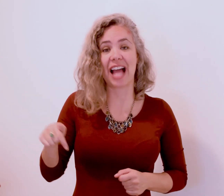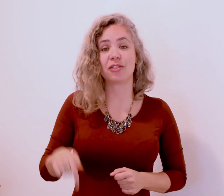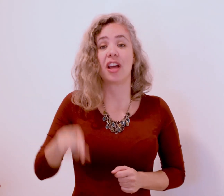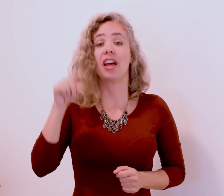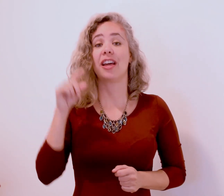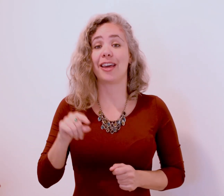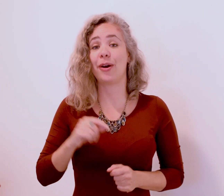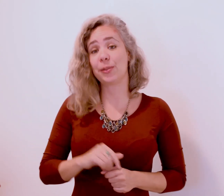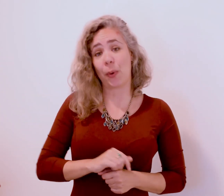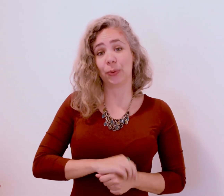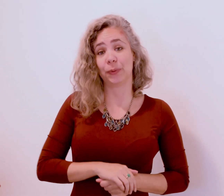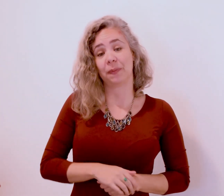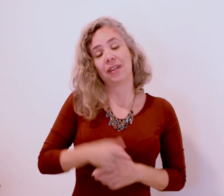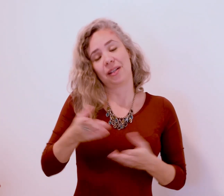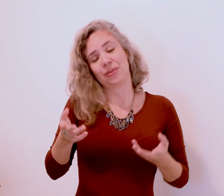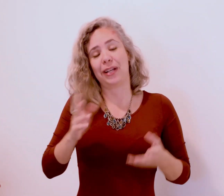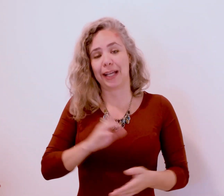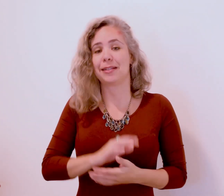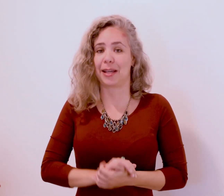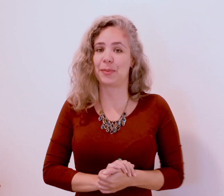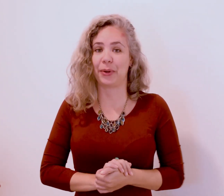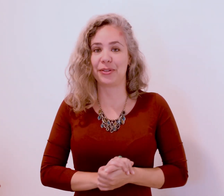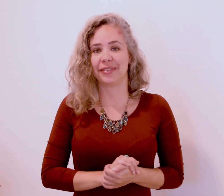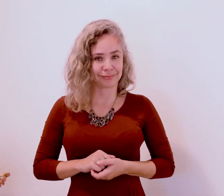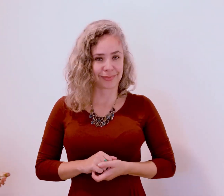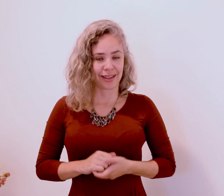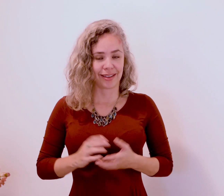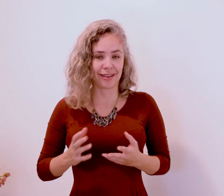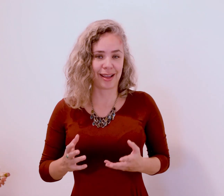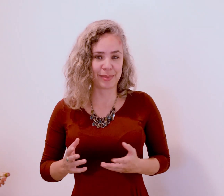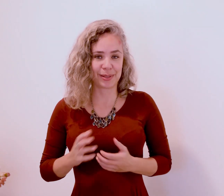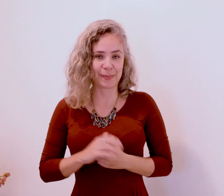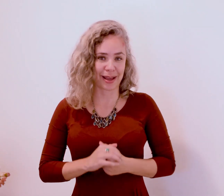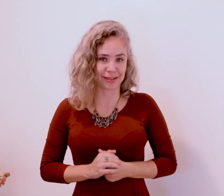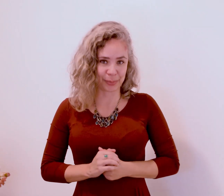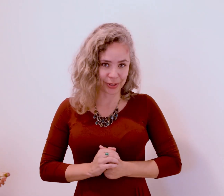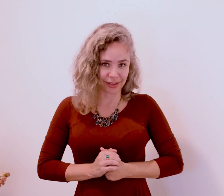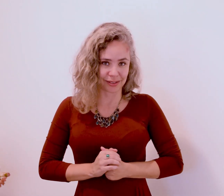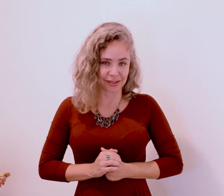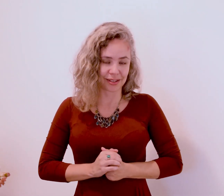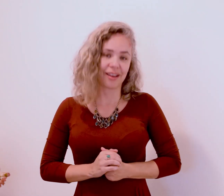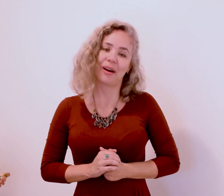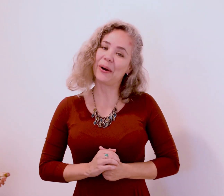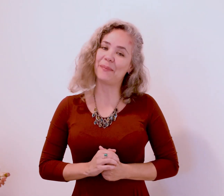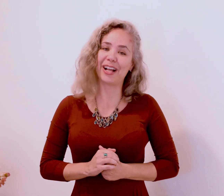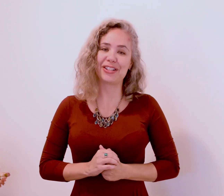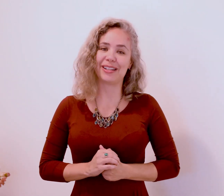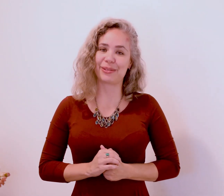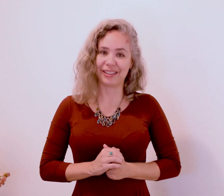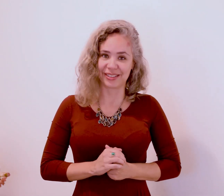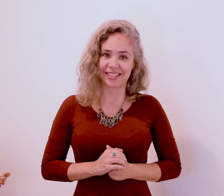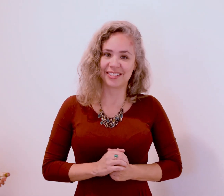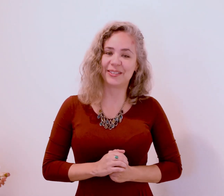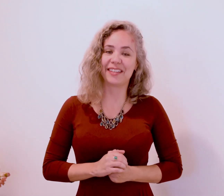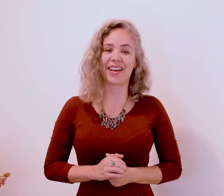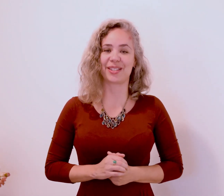Eu respondo Eu sou daquelas que responde E lembre-se do mais importante Compartilhe a sua luz O universo